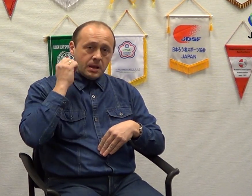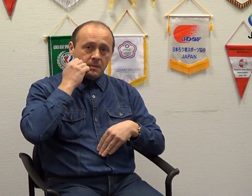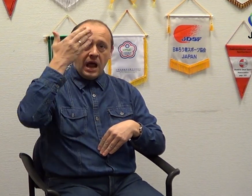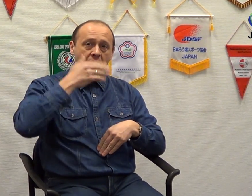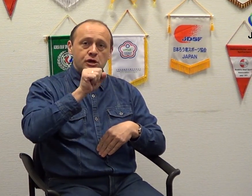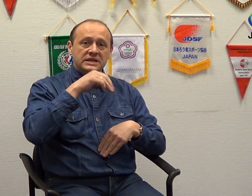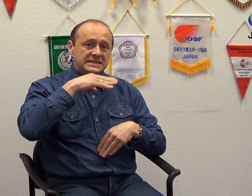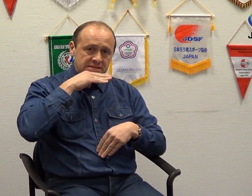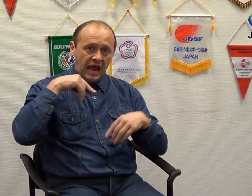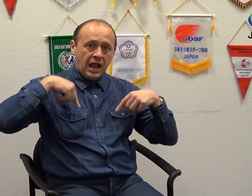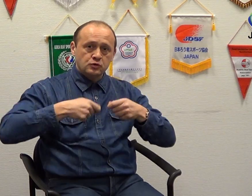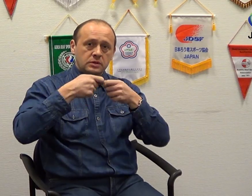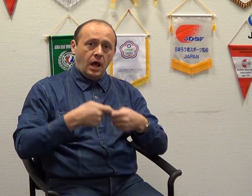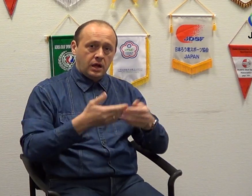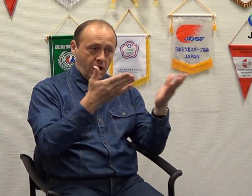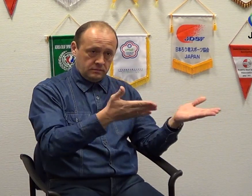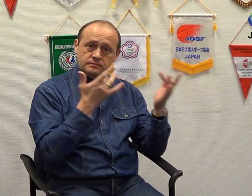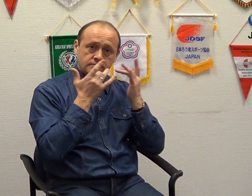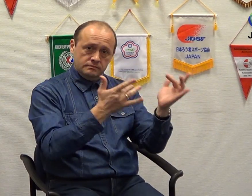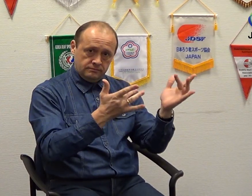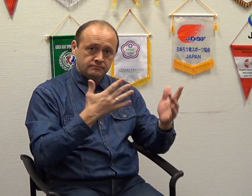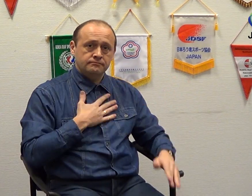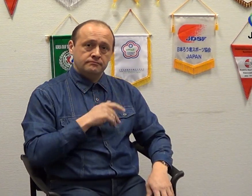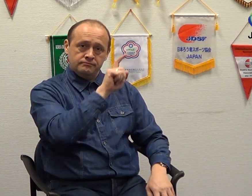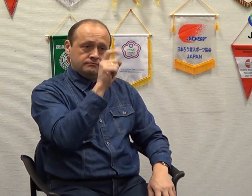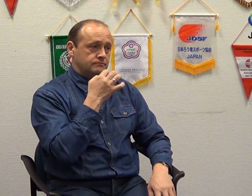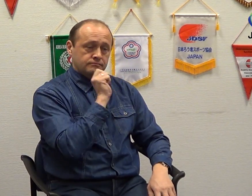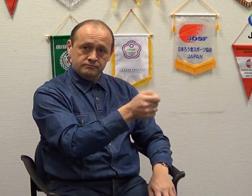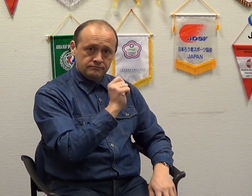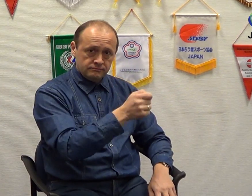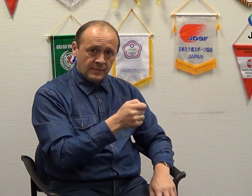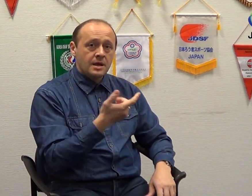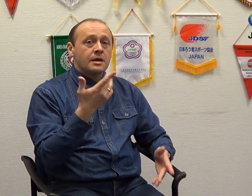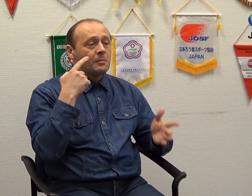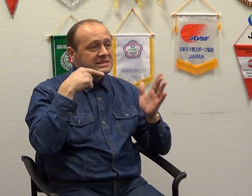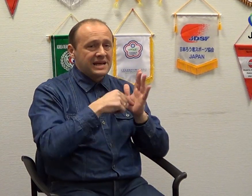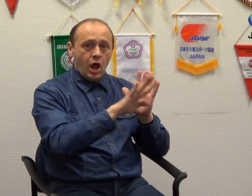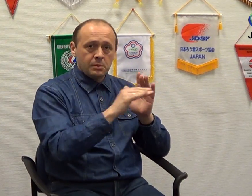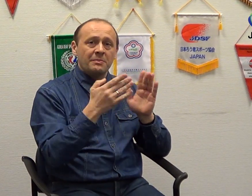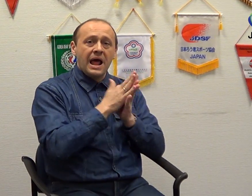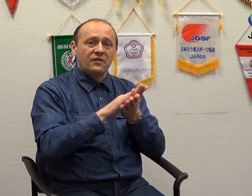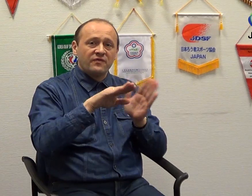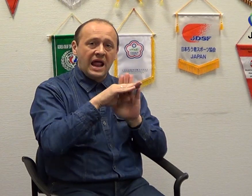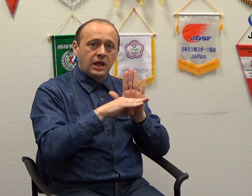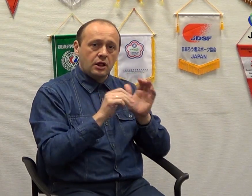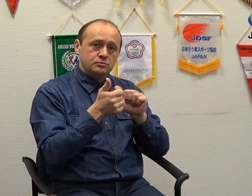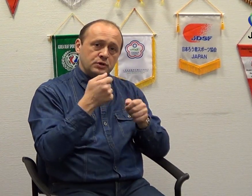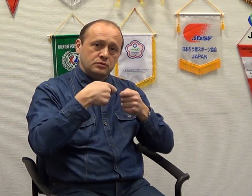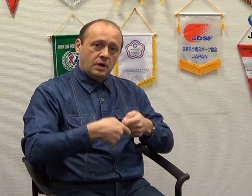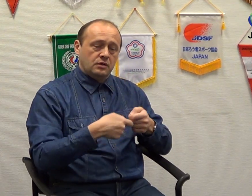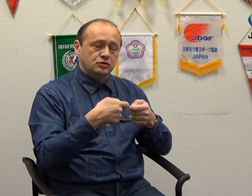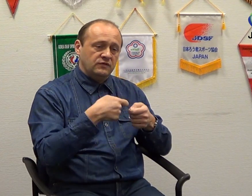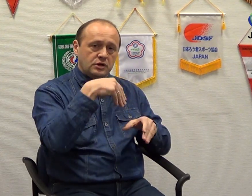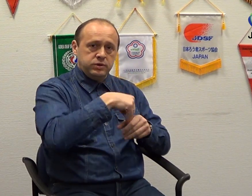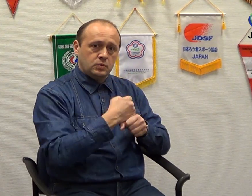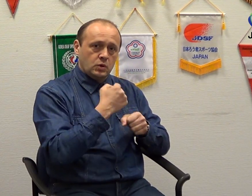Korváth István, az MRSZ elnökét kérdezem, hogy mi a célja, mi a feladata ebben